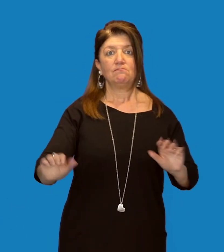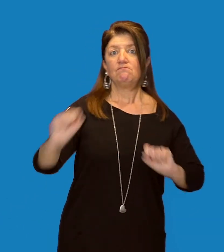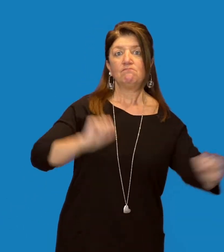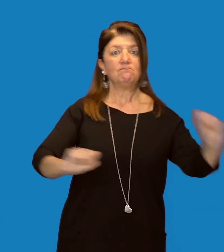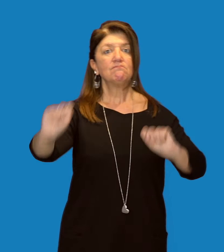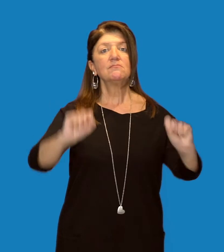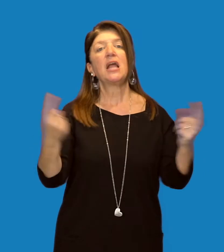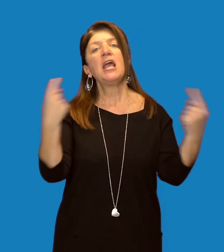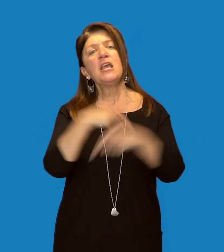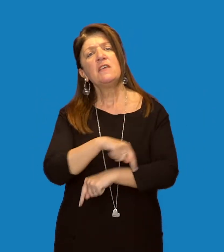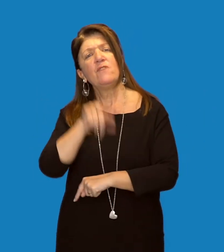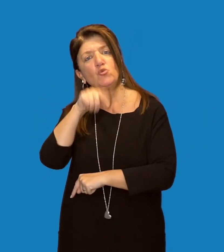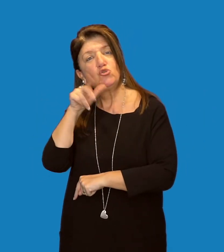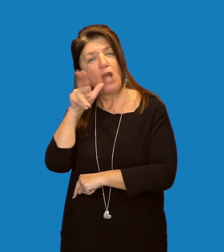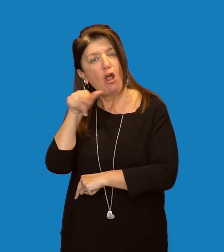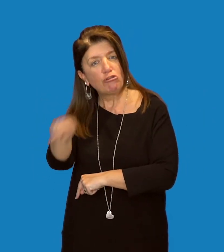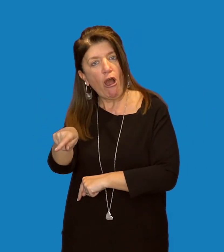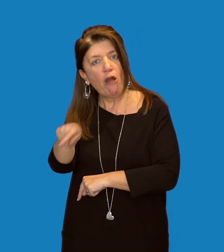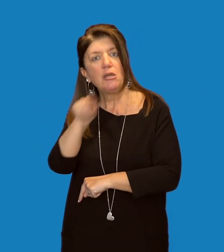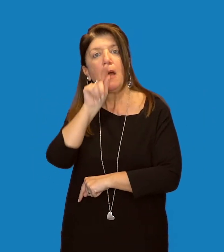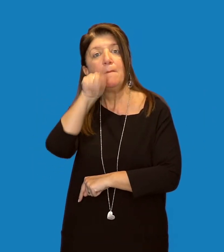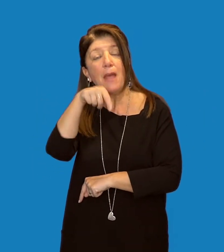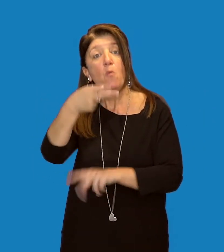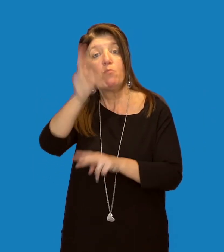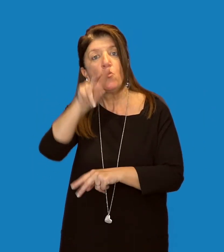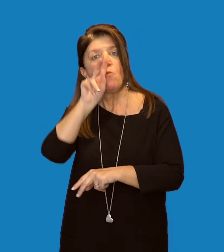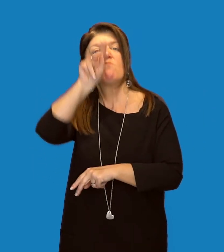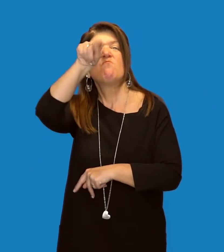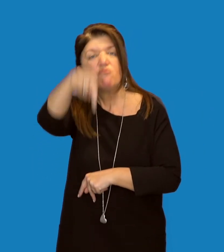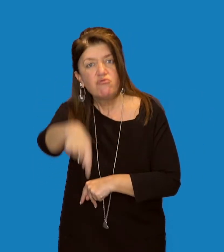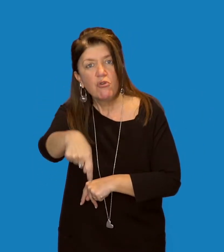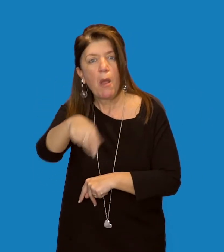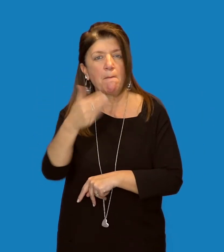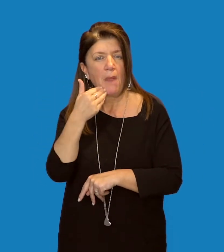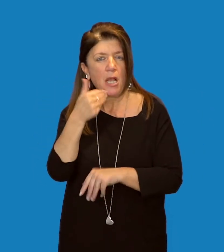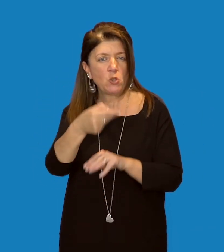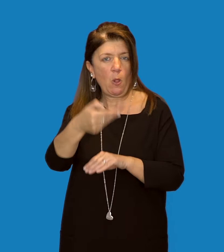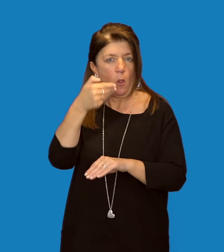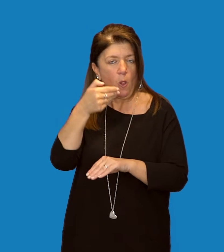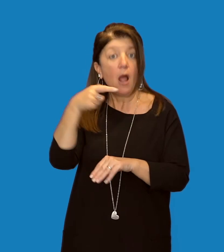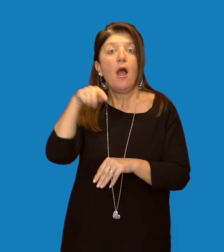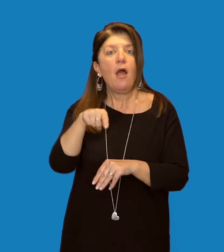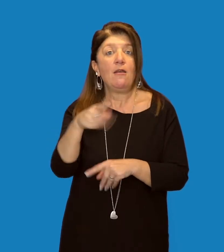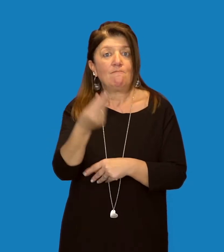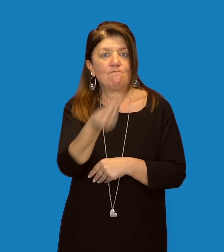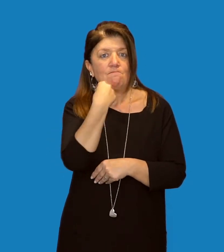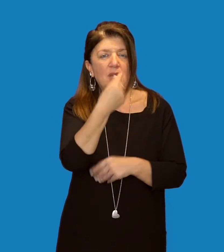becco molto più lungo di quello del maschio. Ha un'alimentazione varia ma preferisce i vermi scavatori.